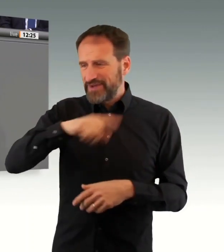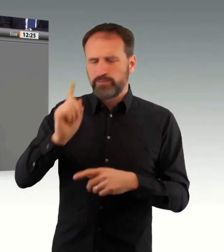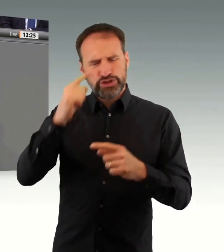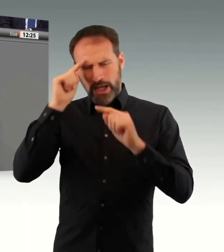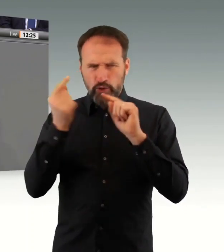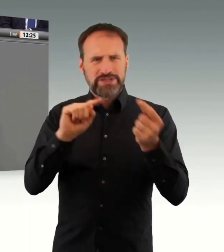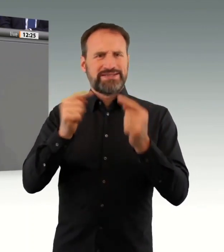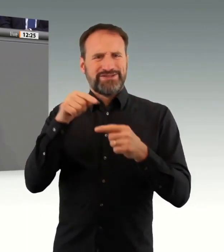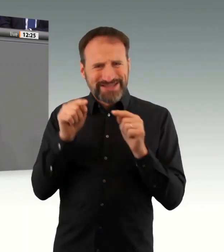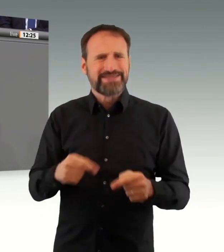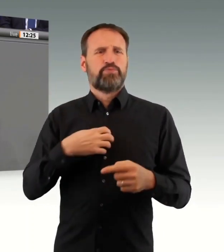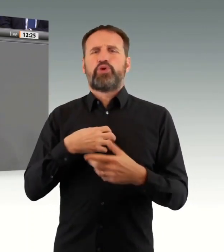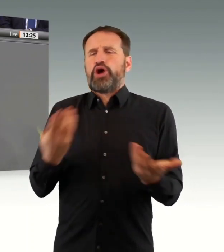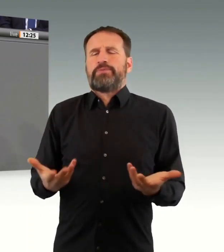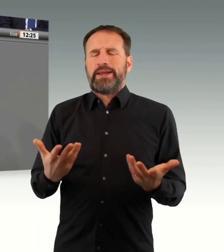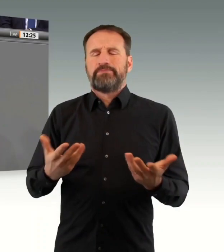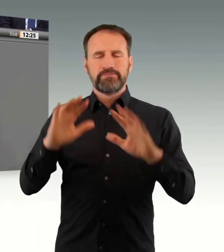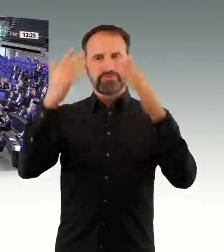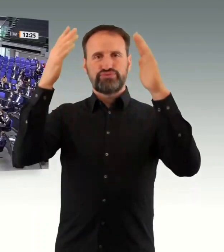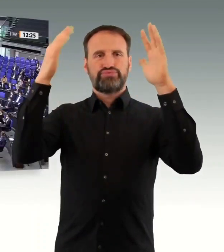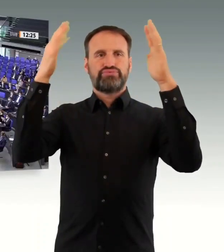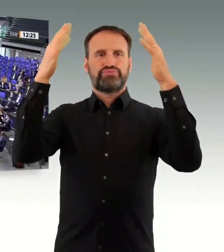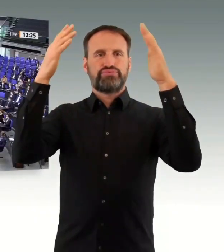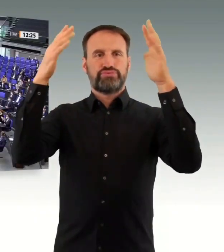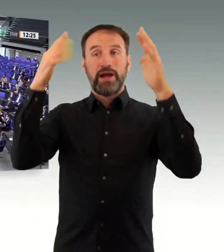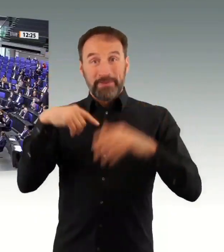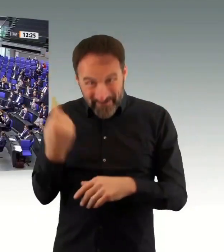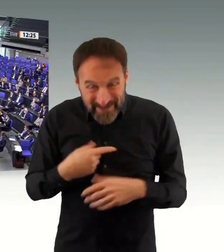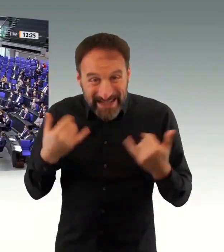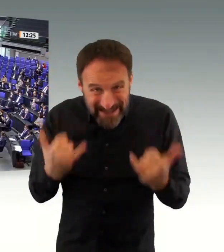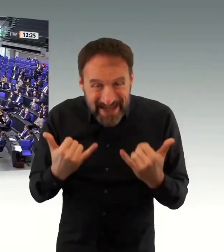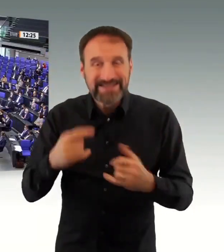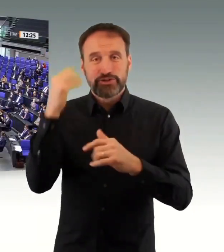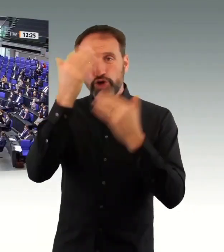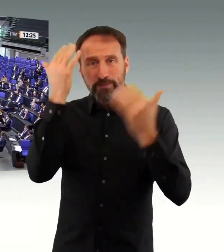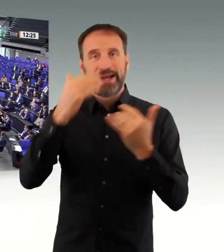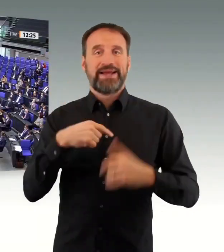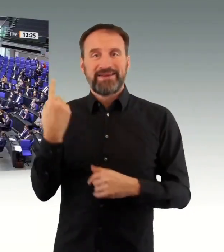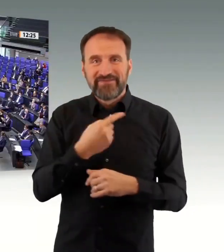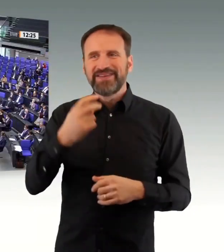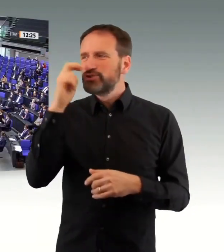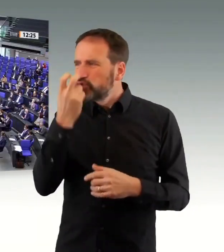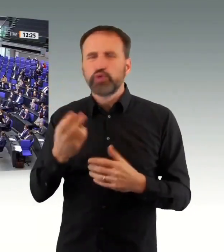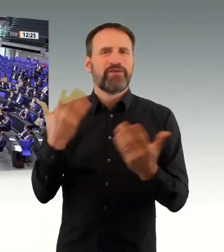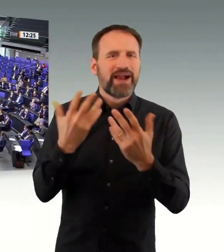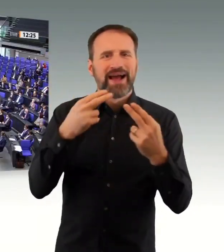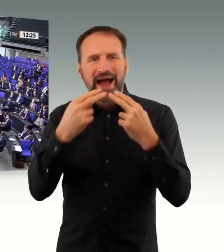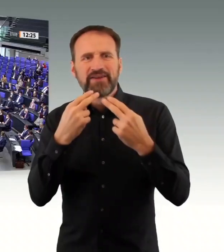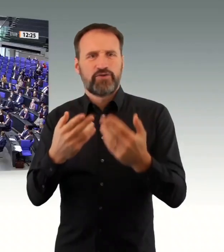beiden Monaten, sondern es geht darum, jetzt die richtigen Antworten zu finden. Das mit Verlaub können wir